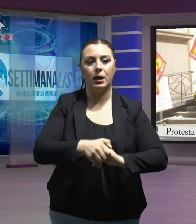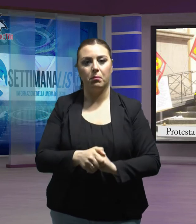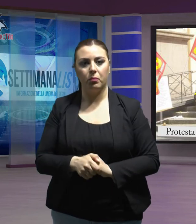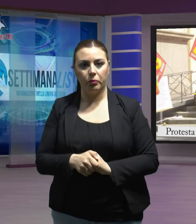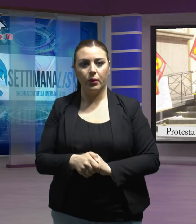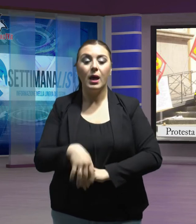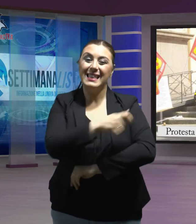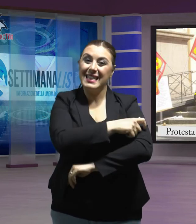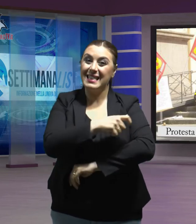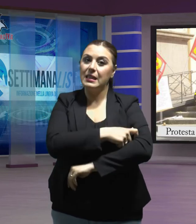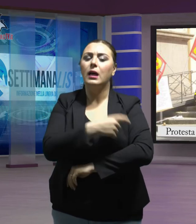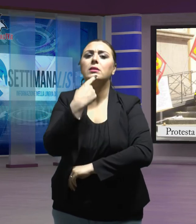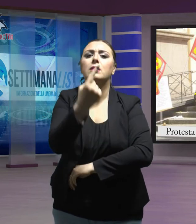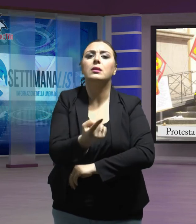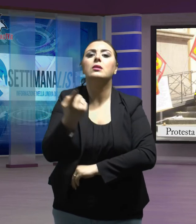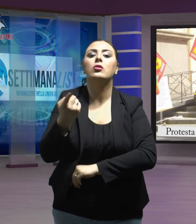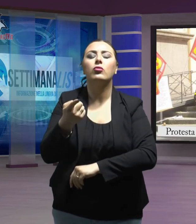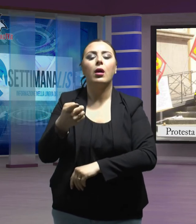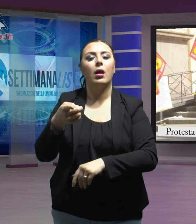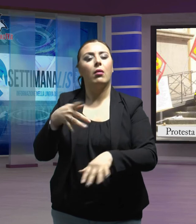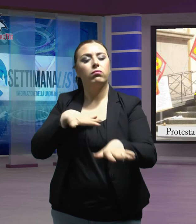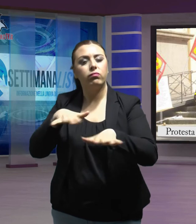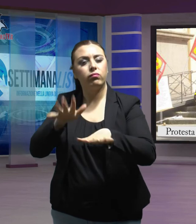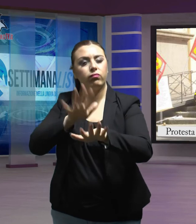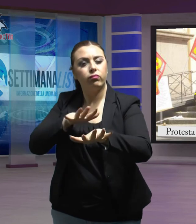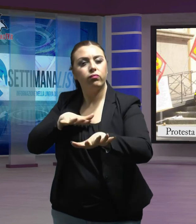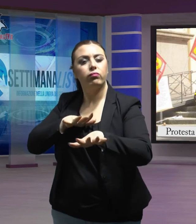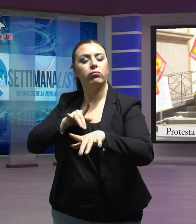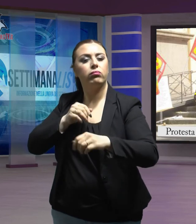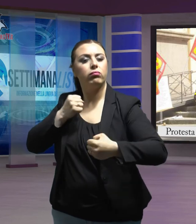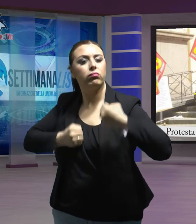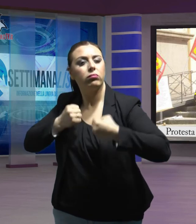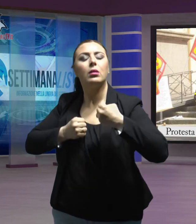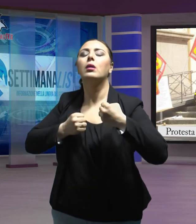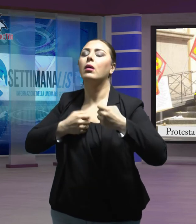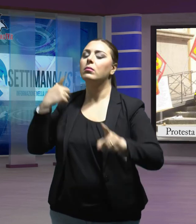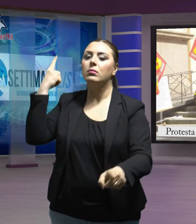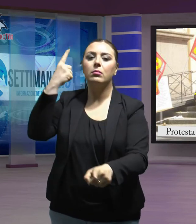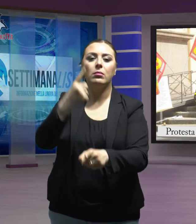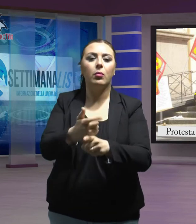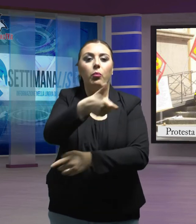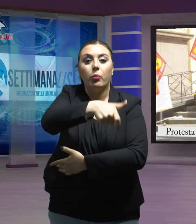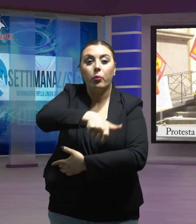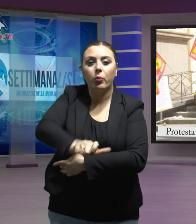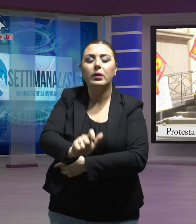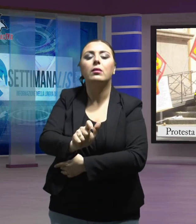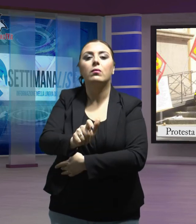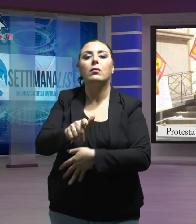sindacato la mobilitazione si è resa necessaria perché gli impegni presi